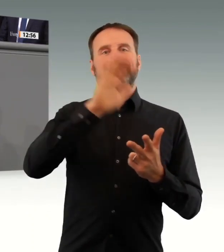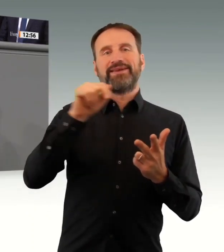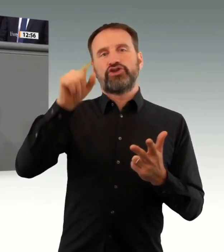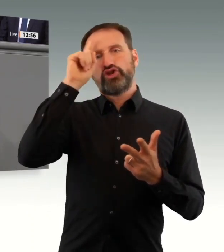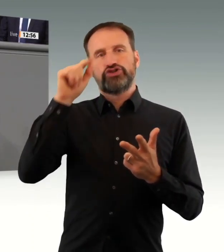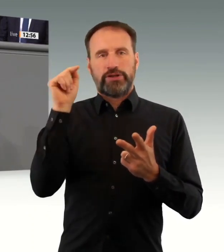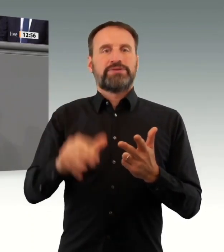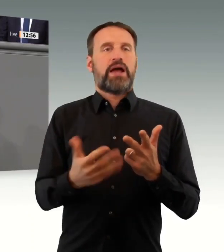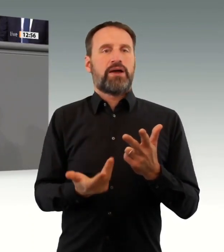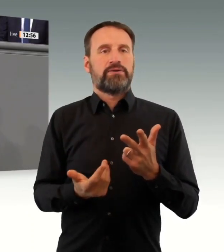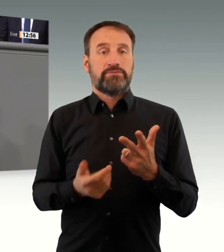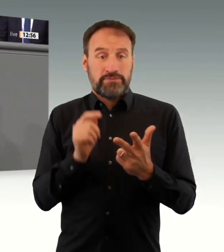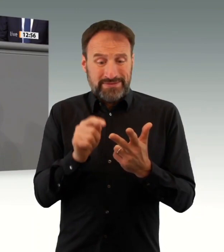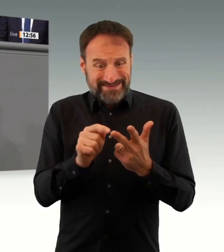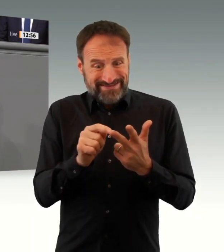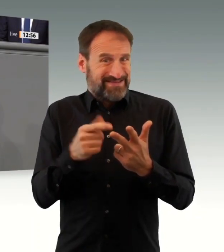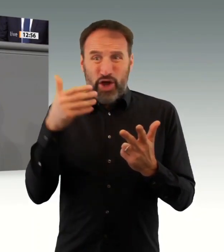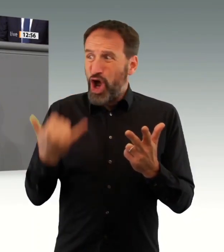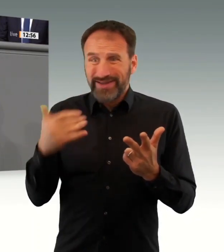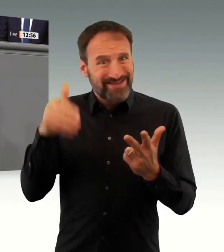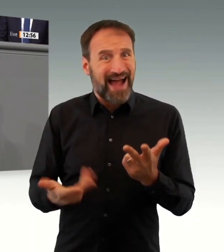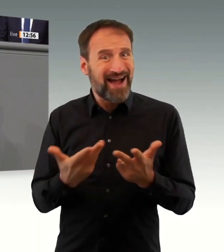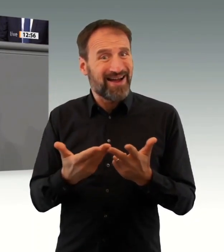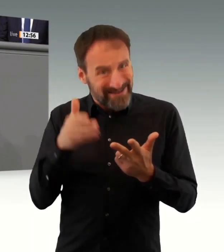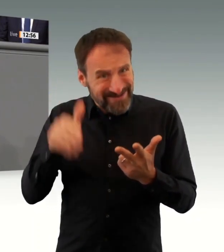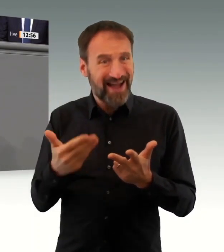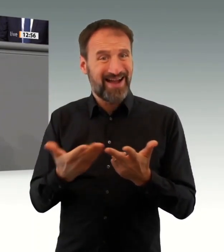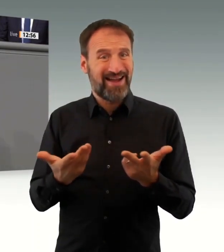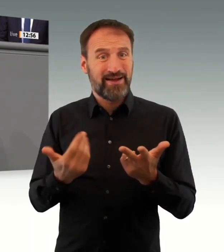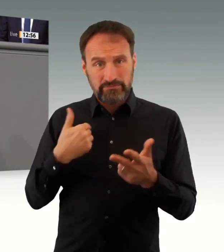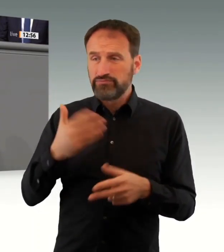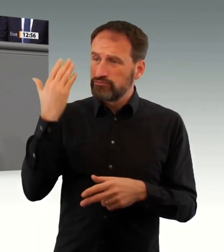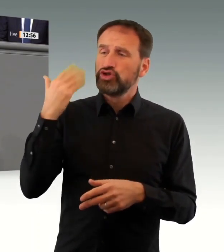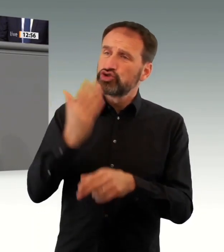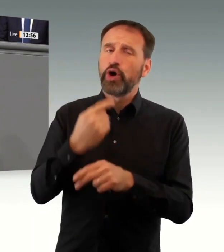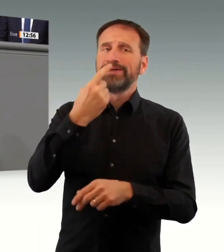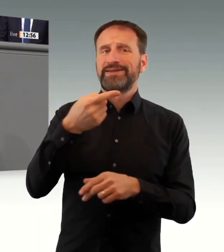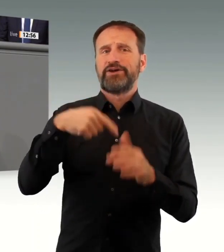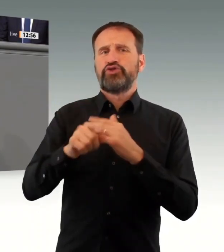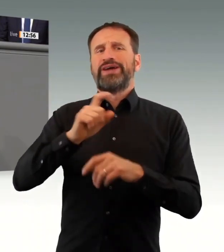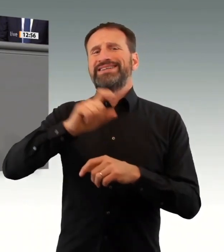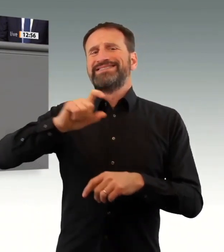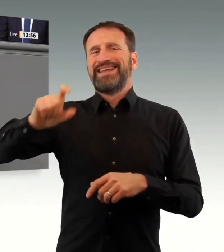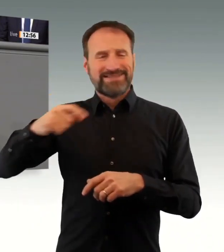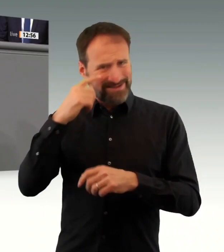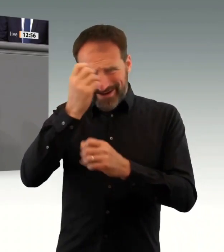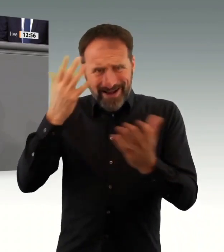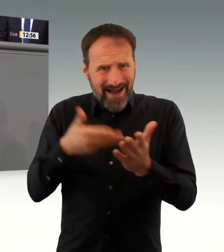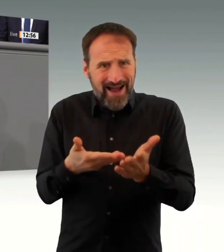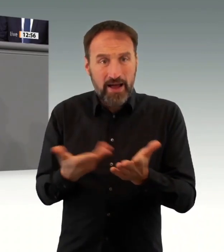sein müssen, die notwendigen Maßnahmen zur Bekämpfung der Pandemie zu ergreifen. In den Reden der